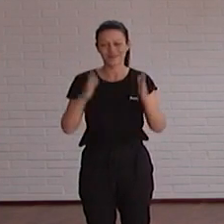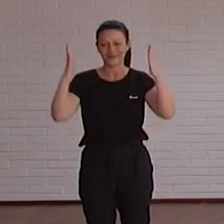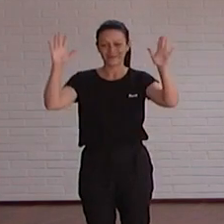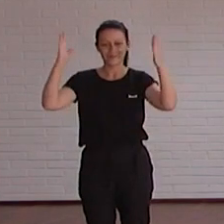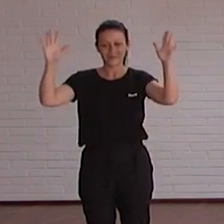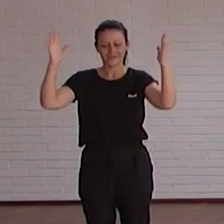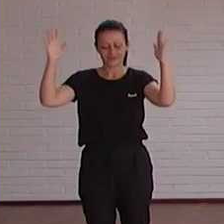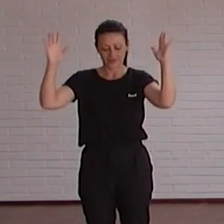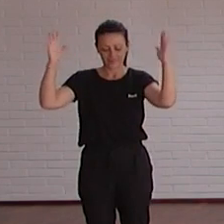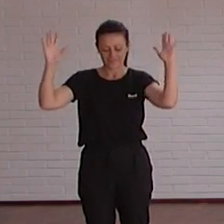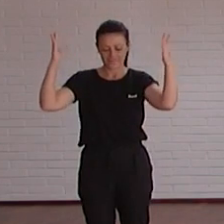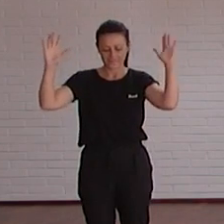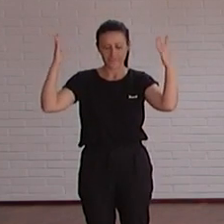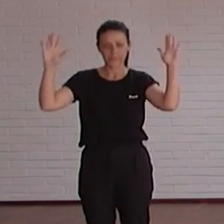gracias